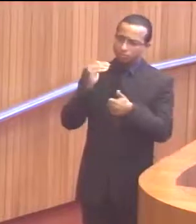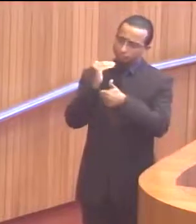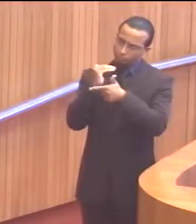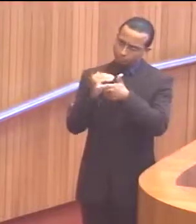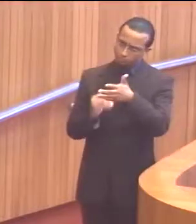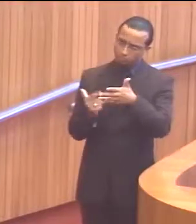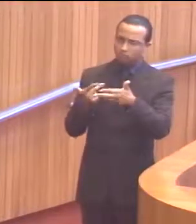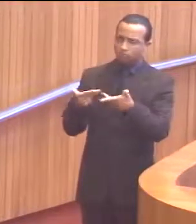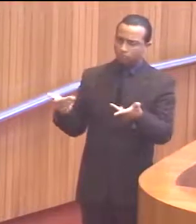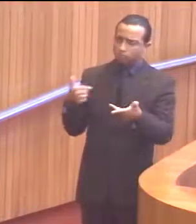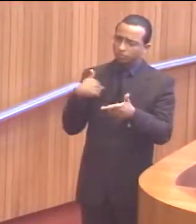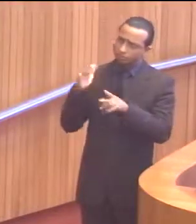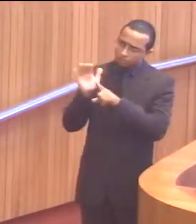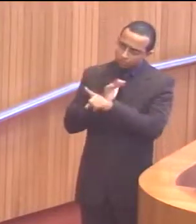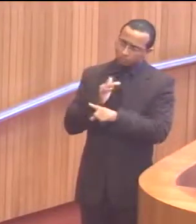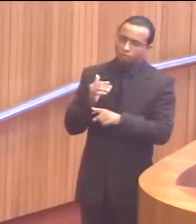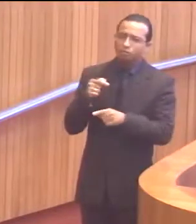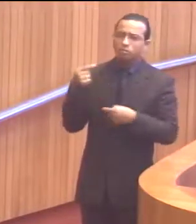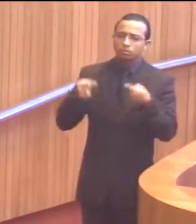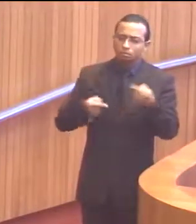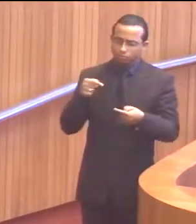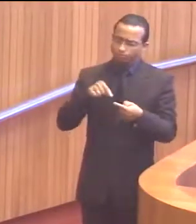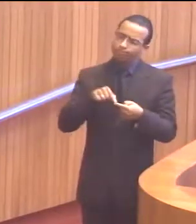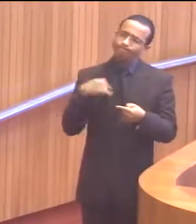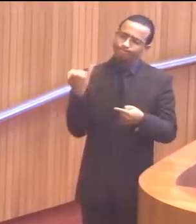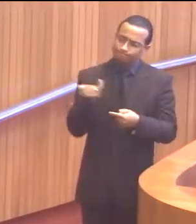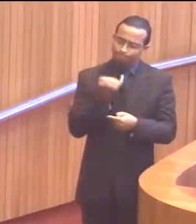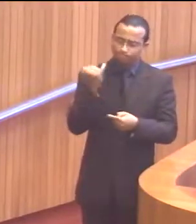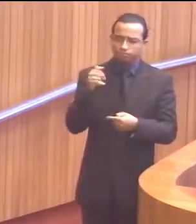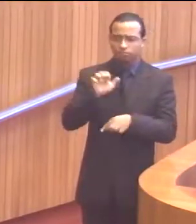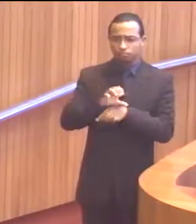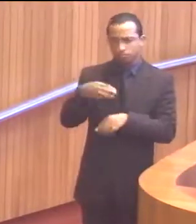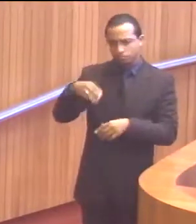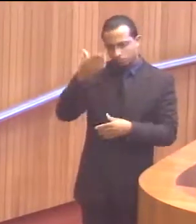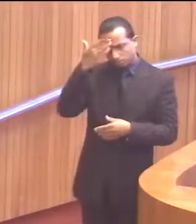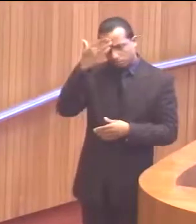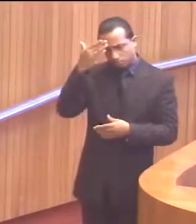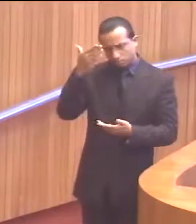questões aqui colocadas em relação a esse debate tão valioso para o Estado do Maranhão. Muito obrigado, senhor presidente.